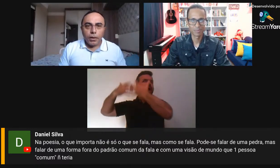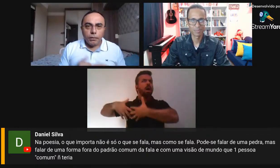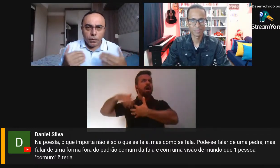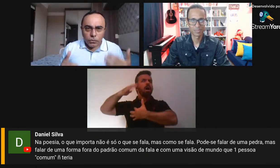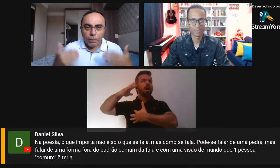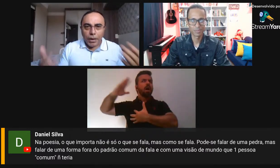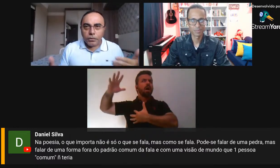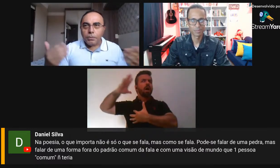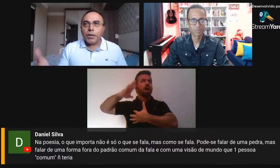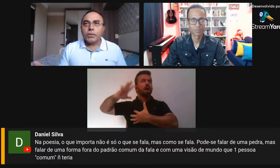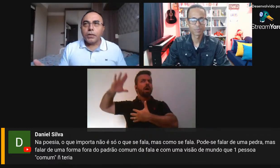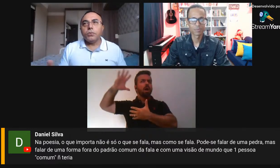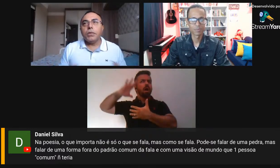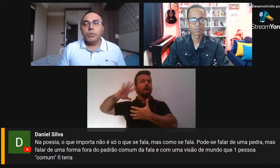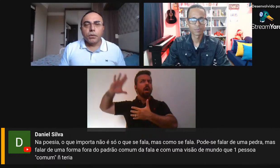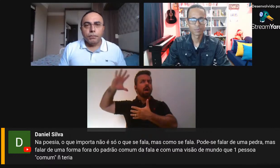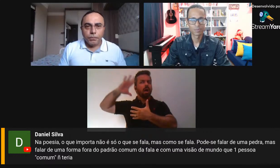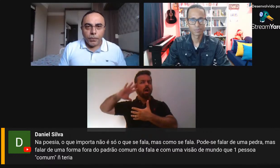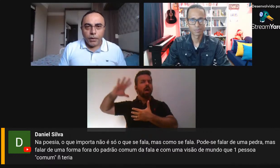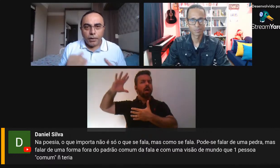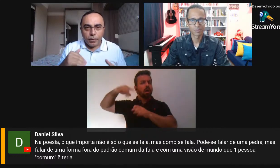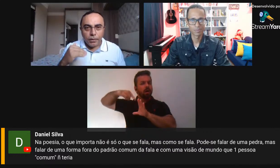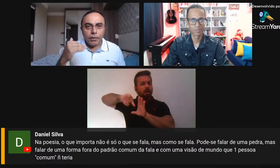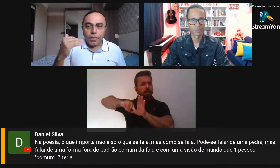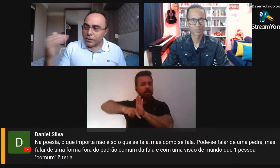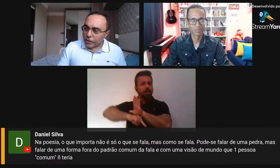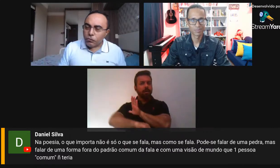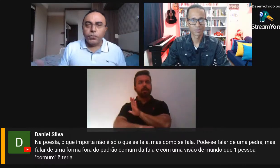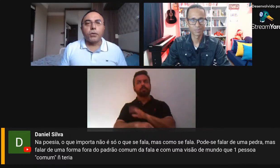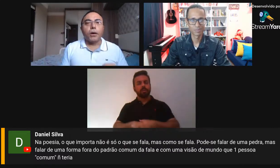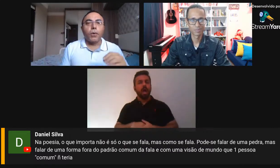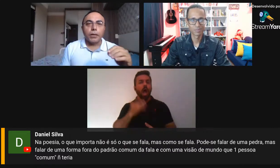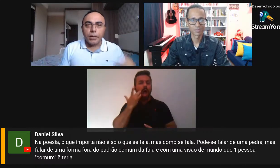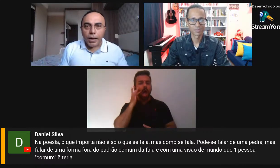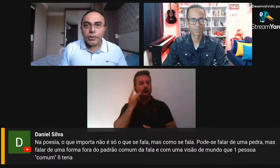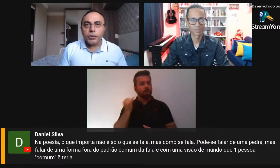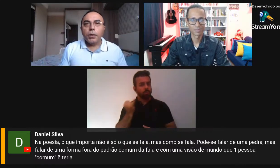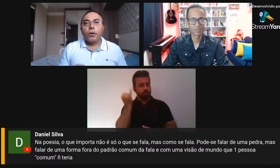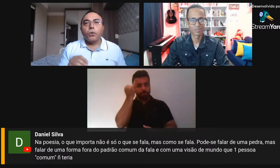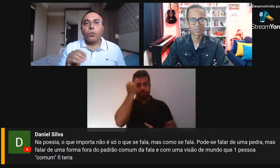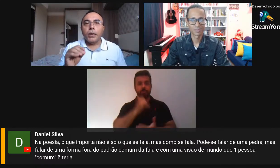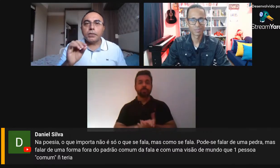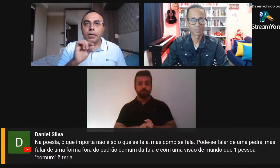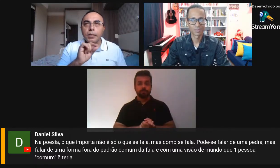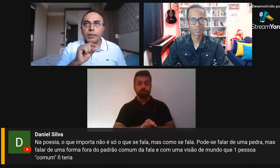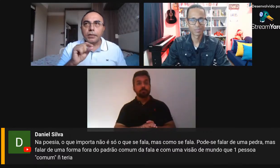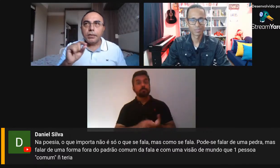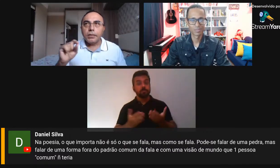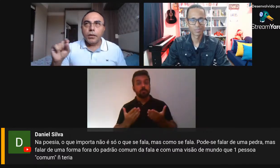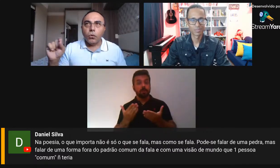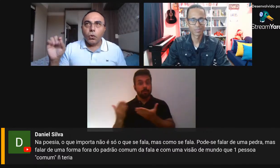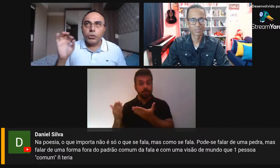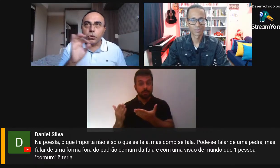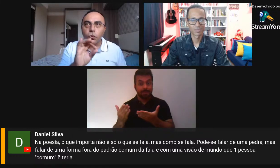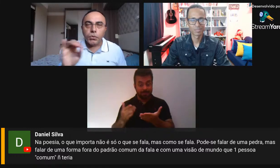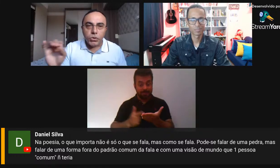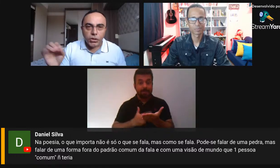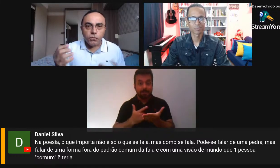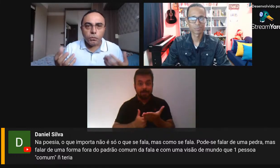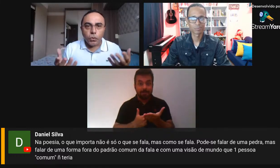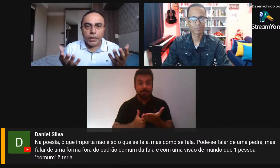Porque eu trabalho também com essa concepção. E esse livro vem com a qualidade, com esse teor